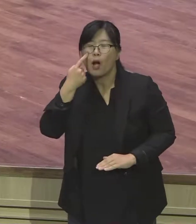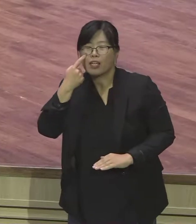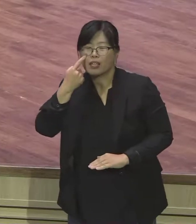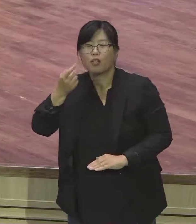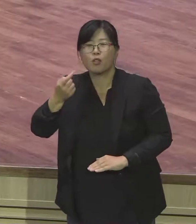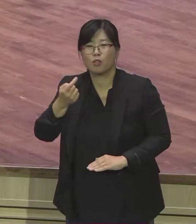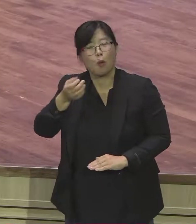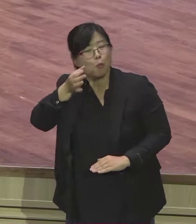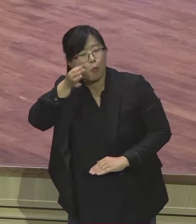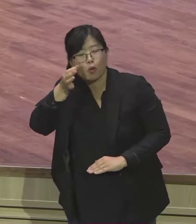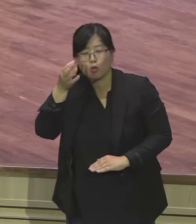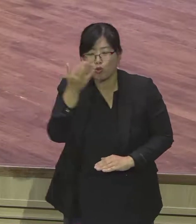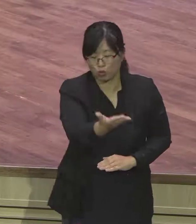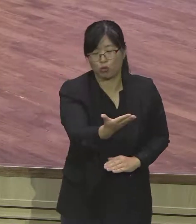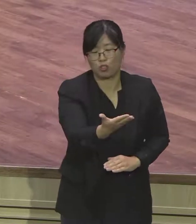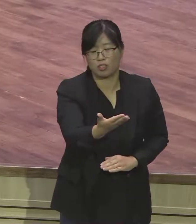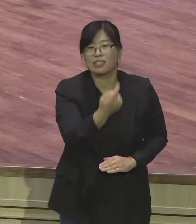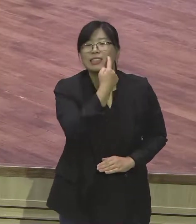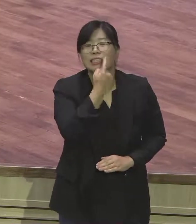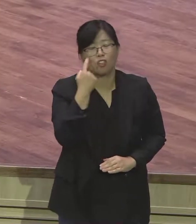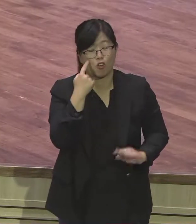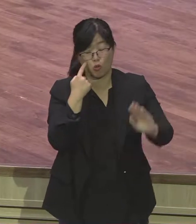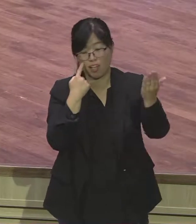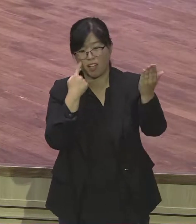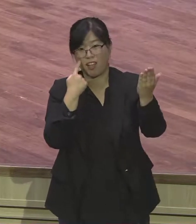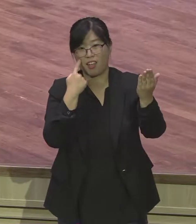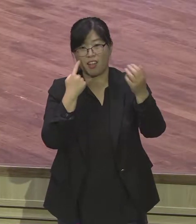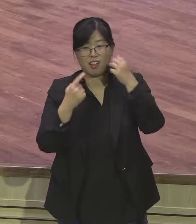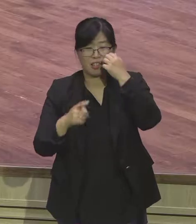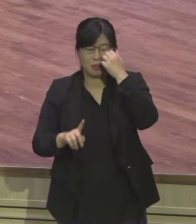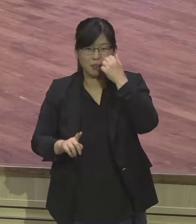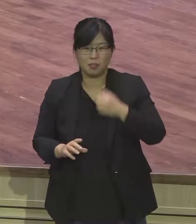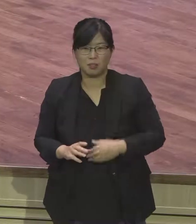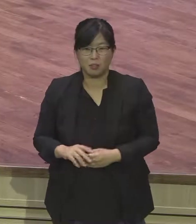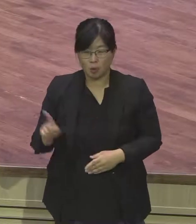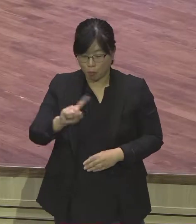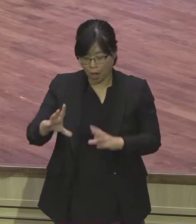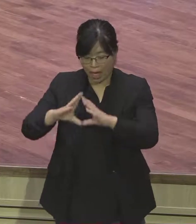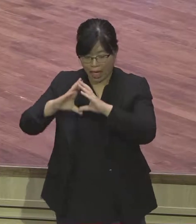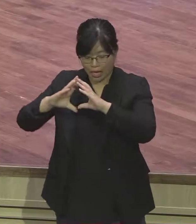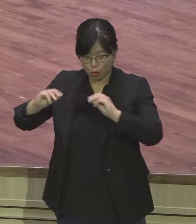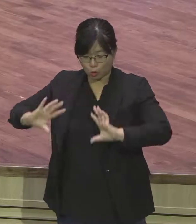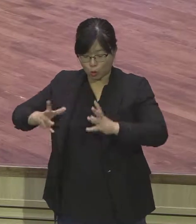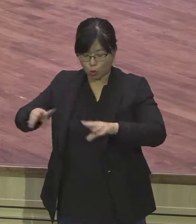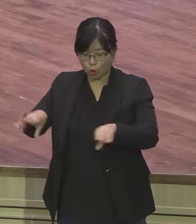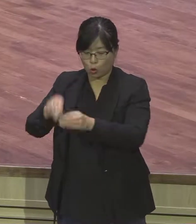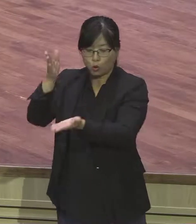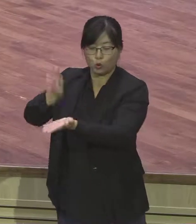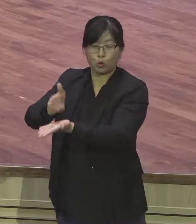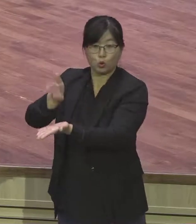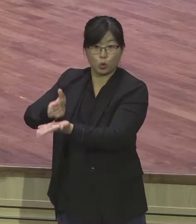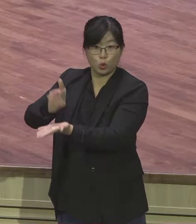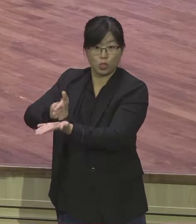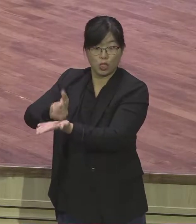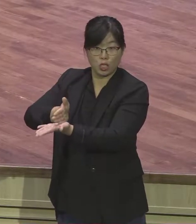애급 총리였던 요셉의 운구행렬 그것은 그가 평생